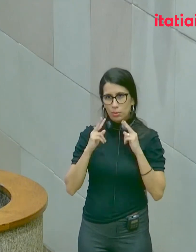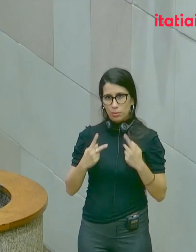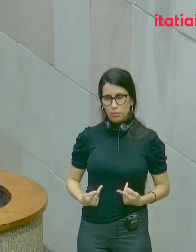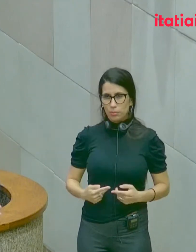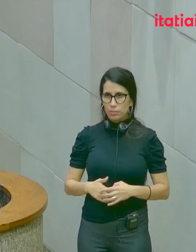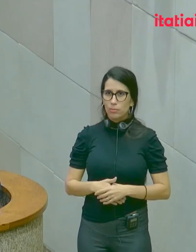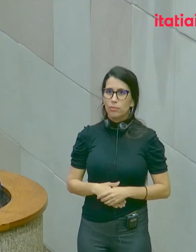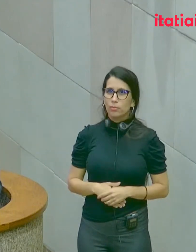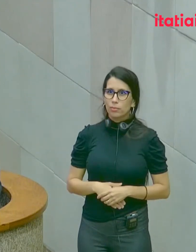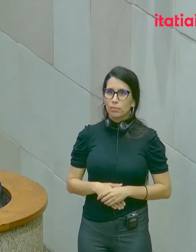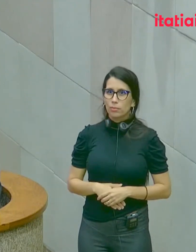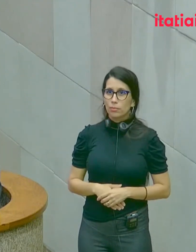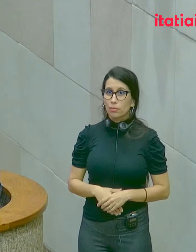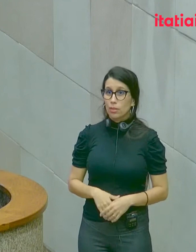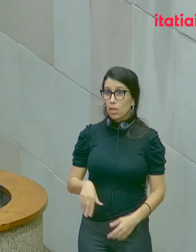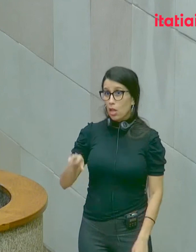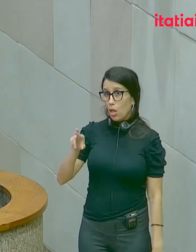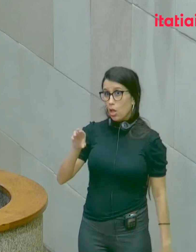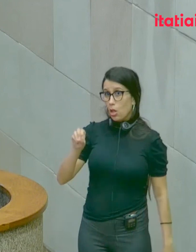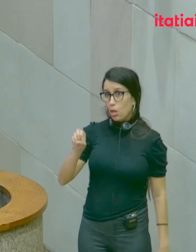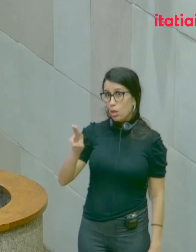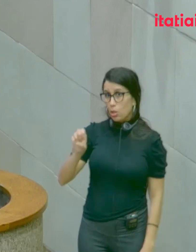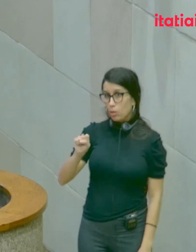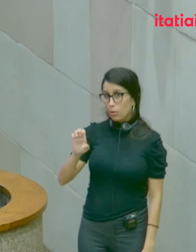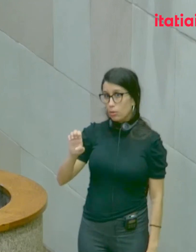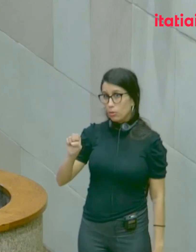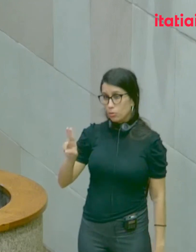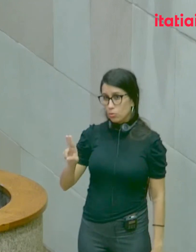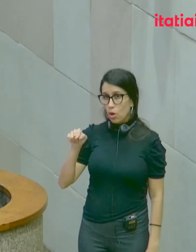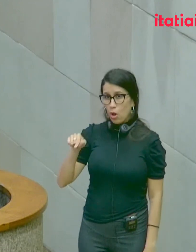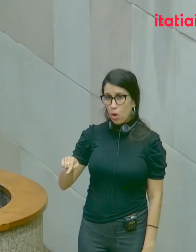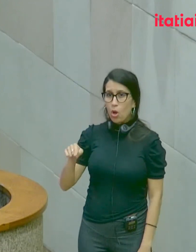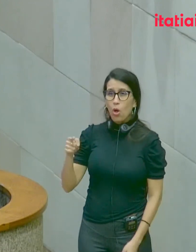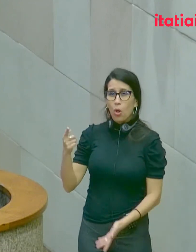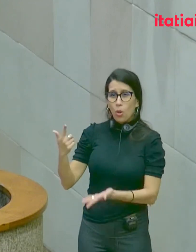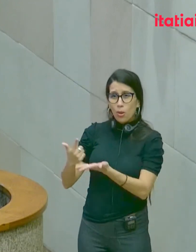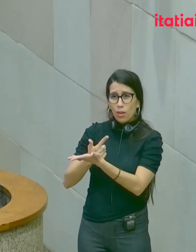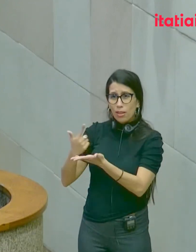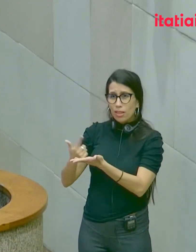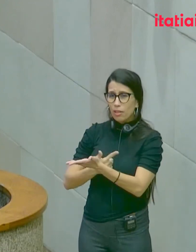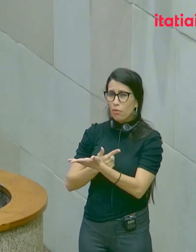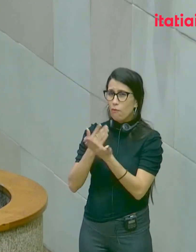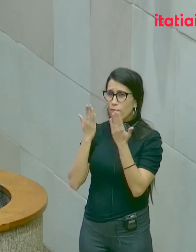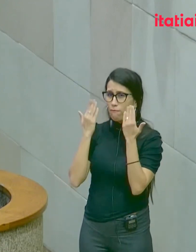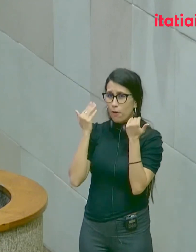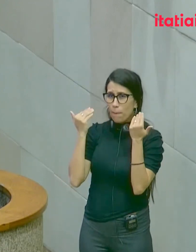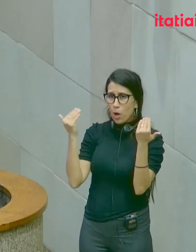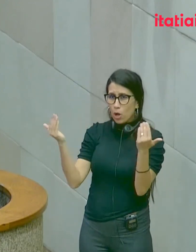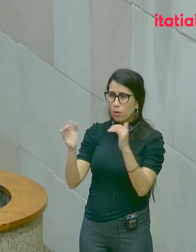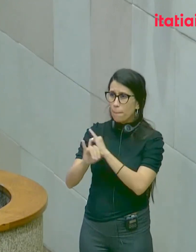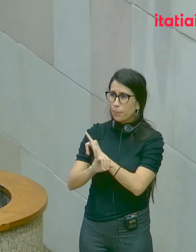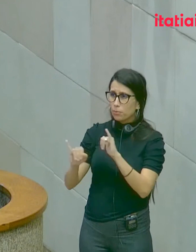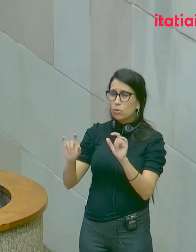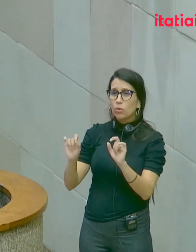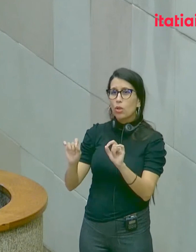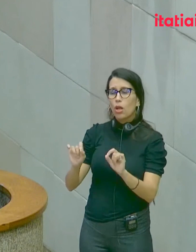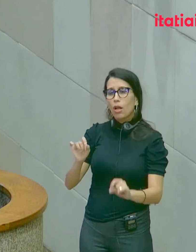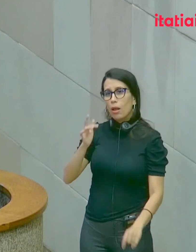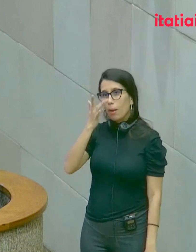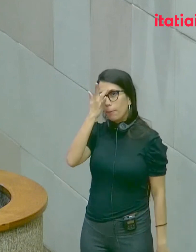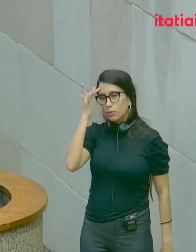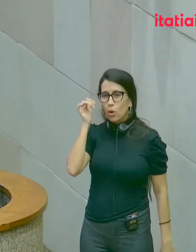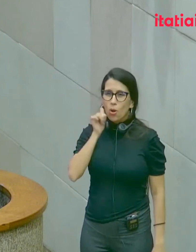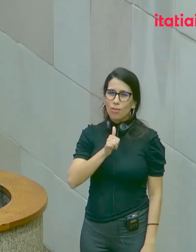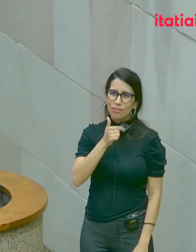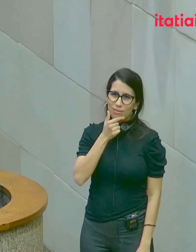Rousseau, numa obra muito conhecida, diz que os homens e as mulheres são bons